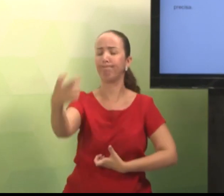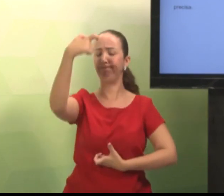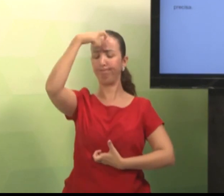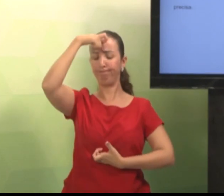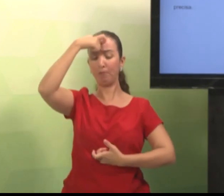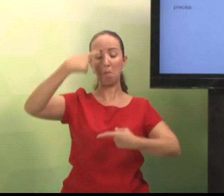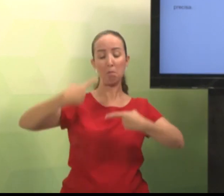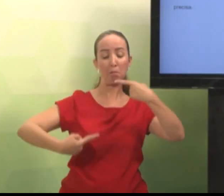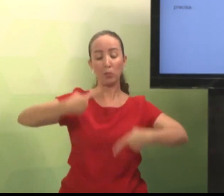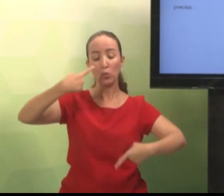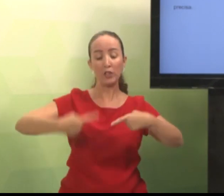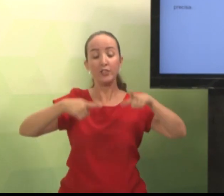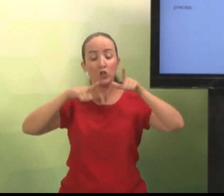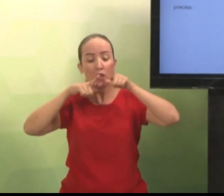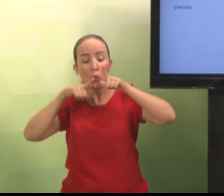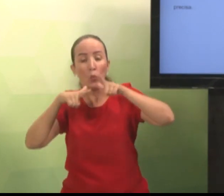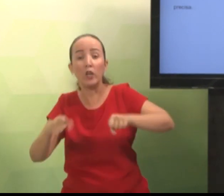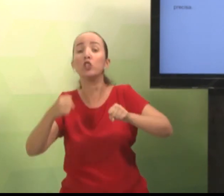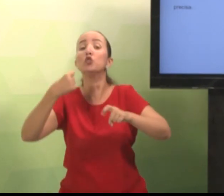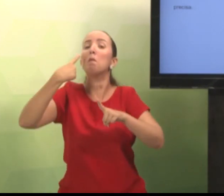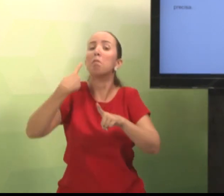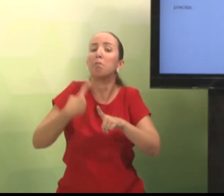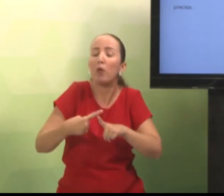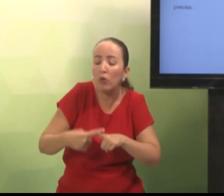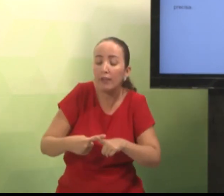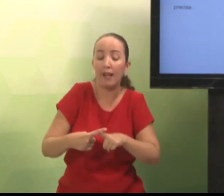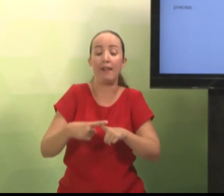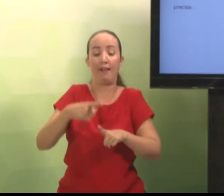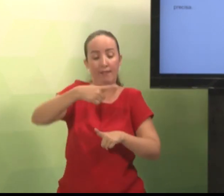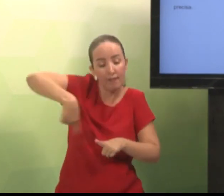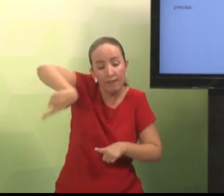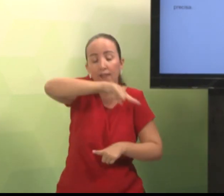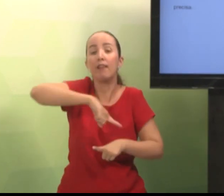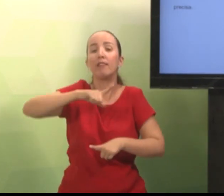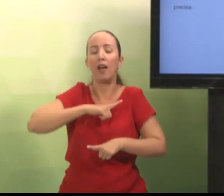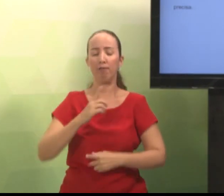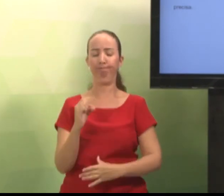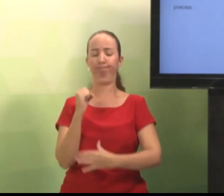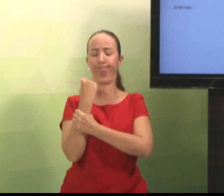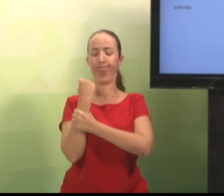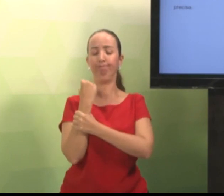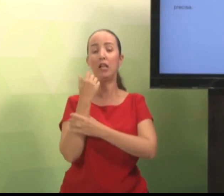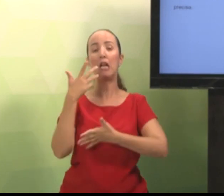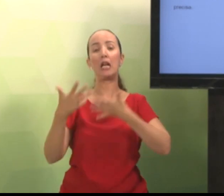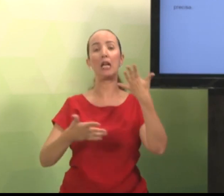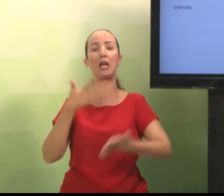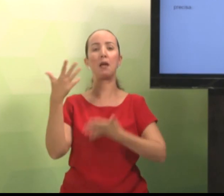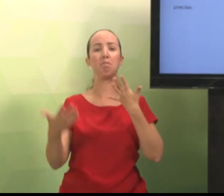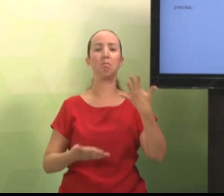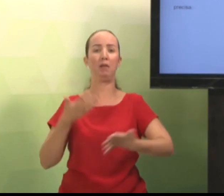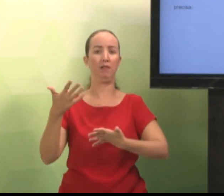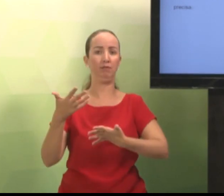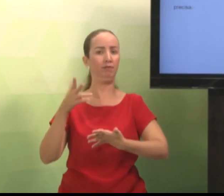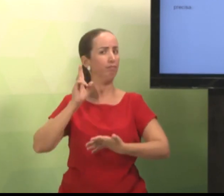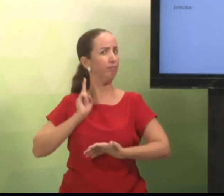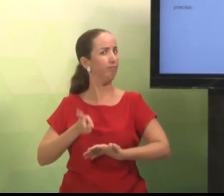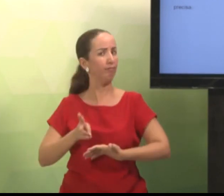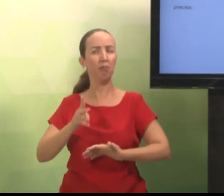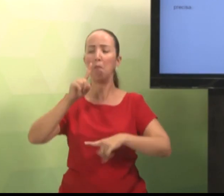tudo isso eu vou falar ali a respeito dessa política. E quando eu falo da política linguística, eu vou também explicar a respeito do uso da língua de